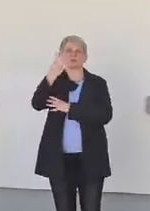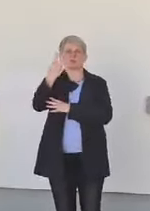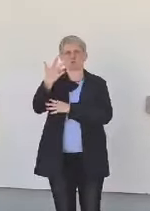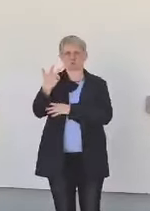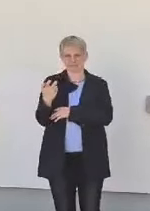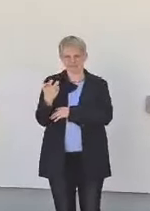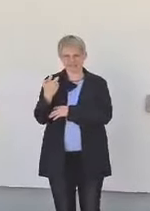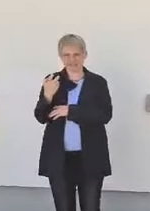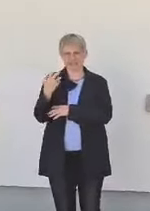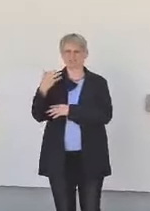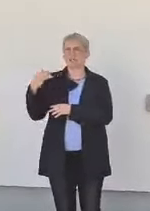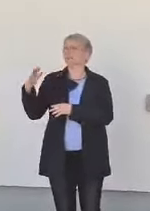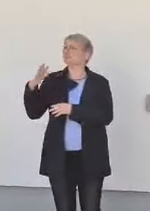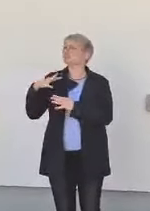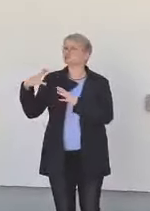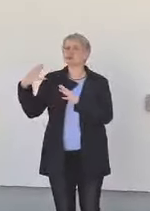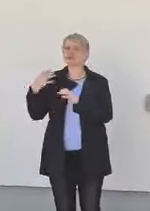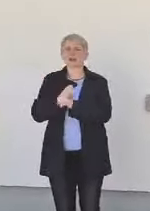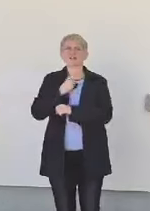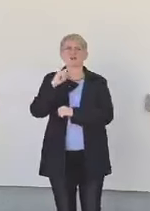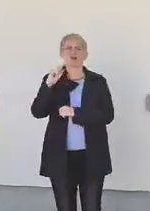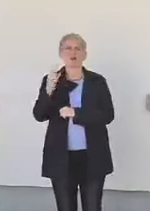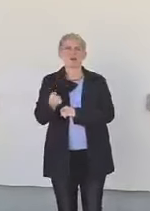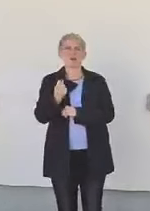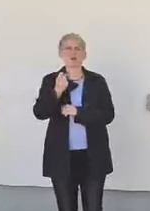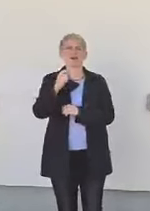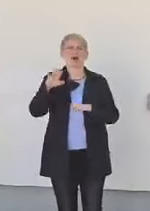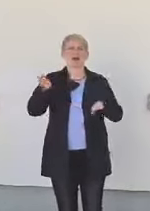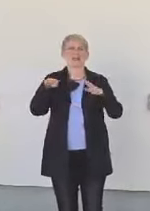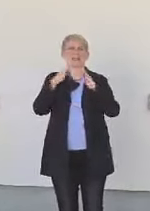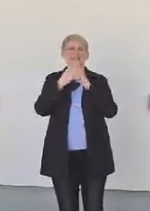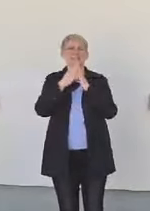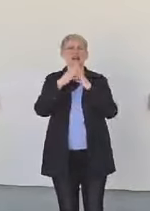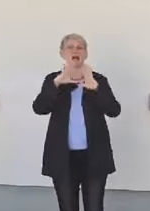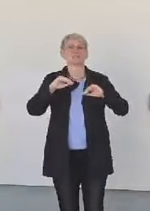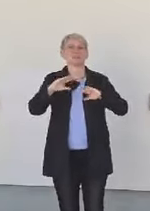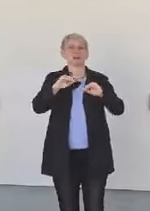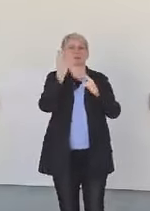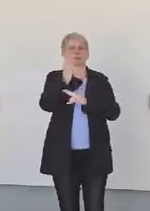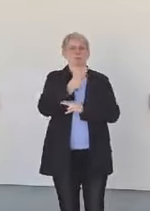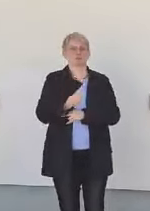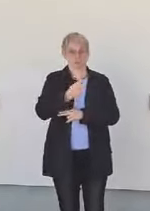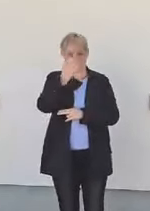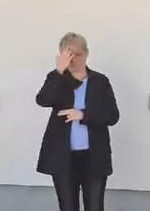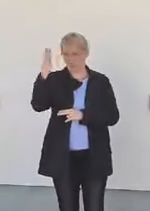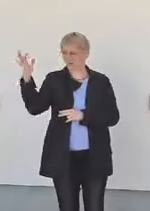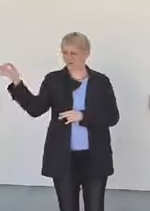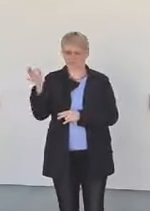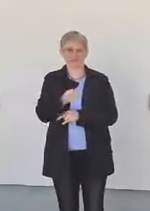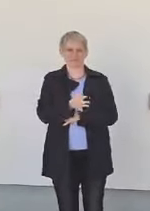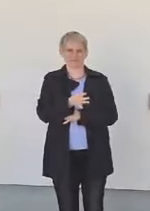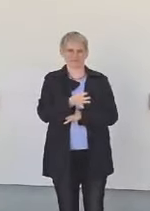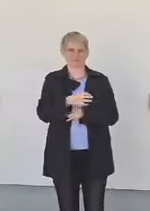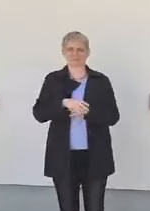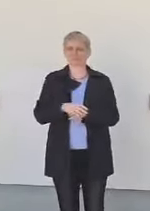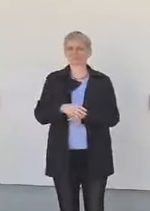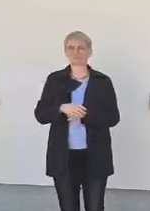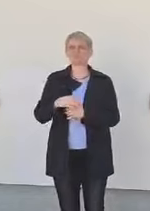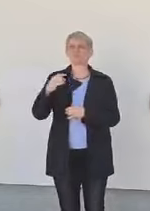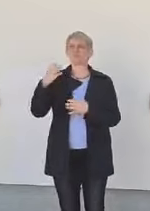Platz auch ergattern an der Akademie der angewandten Künste in München. Er hat 1936 sein